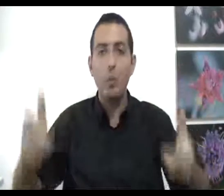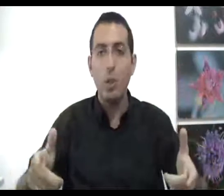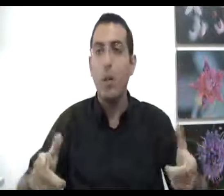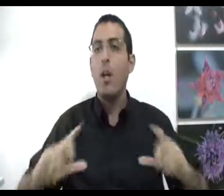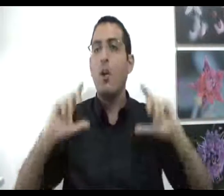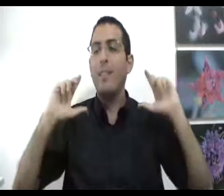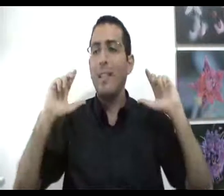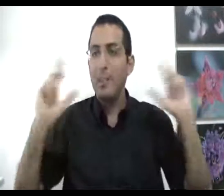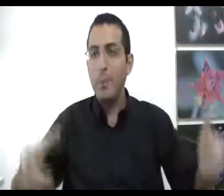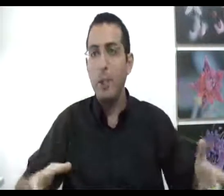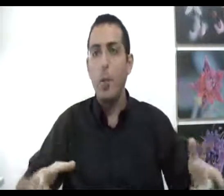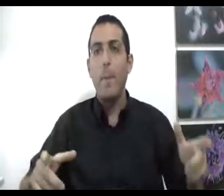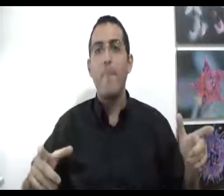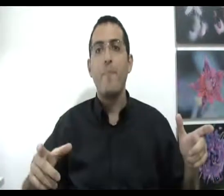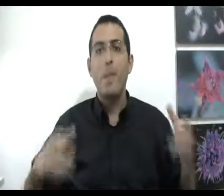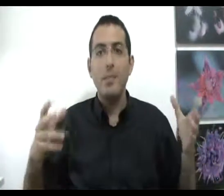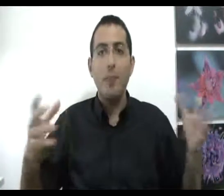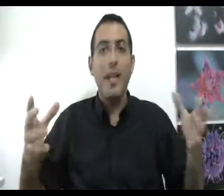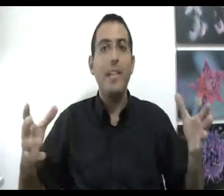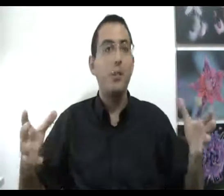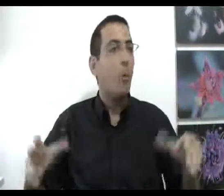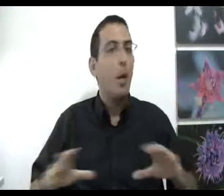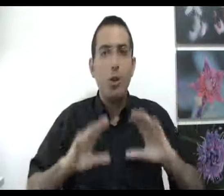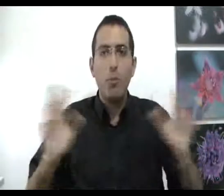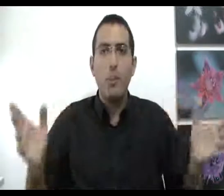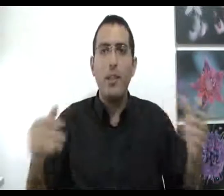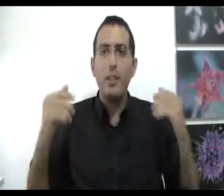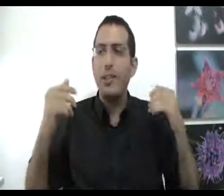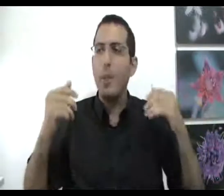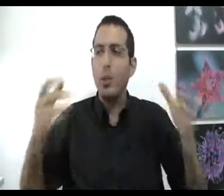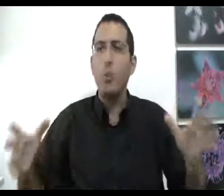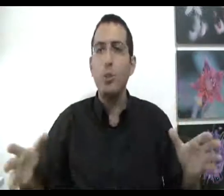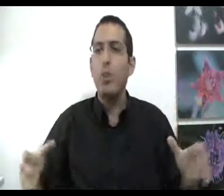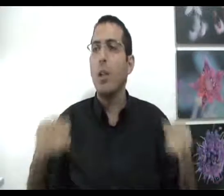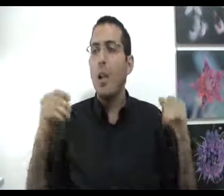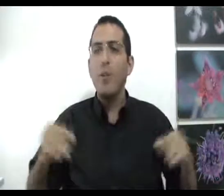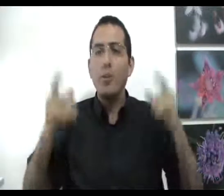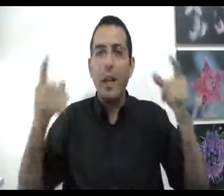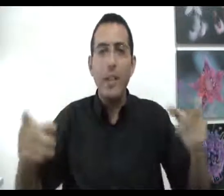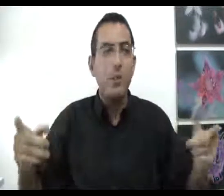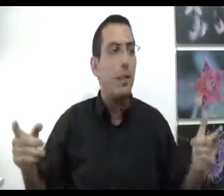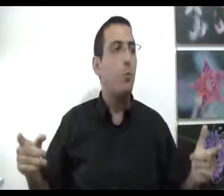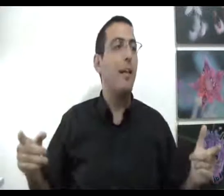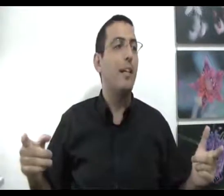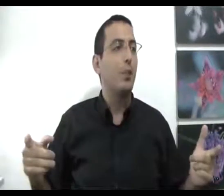שלו, חווה את העצבים שלו ממש מרגיש אותו מבחינתי שזה גם יהיו אותו תחושות אפילו תרגיש את מה שהוא מרגיש